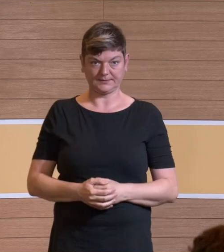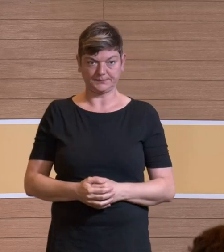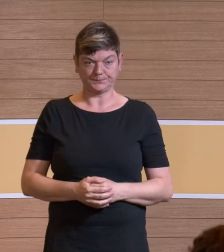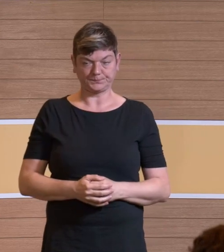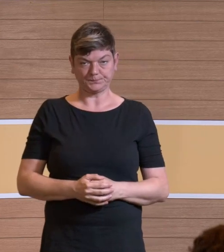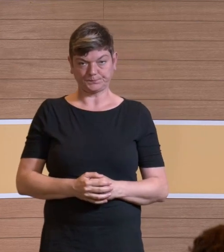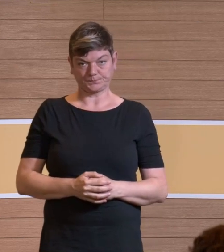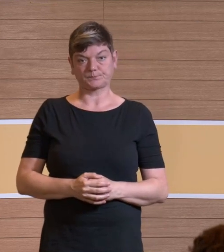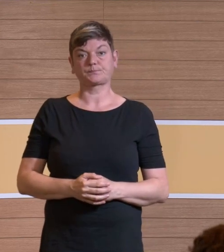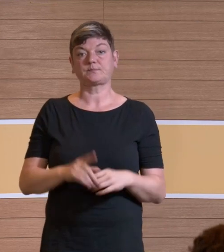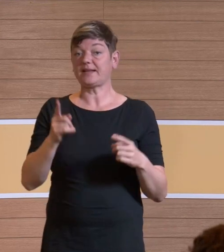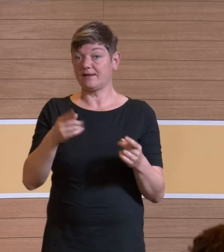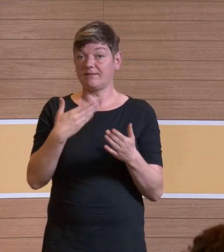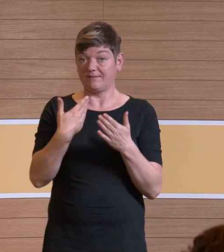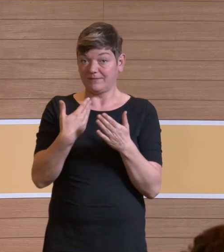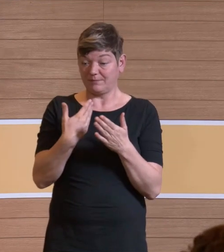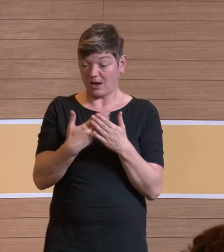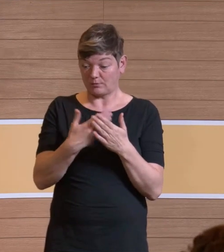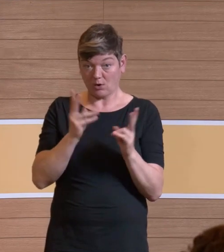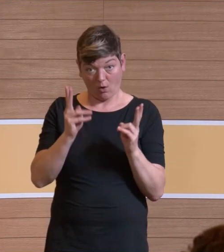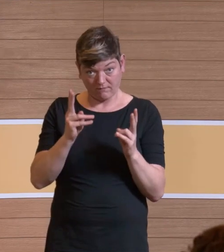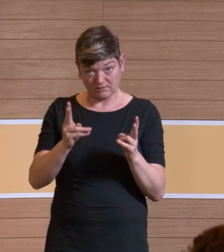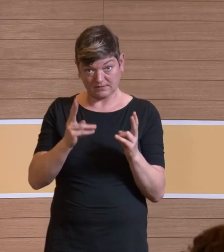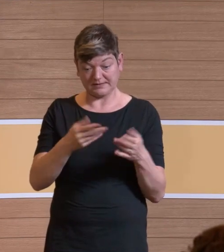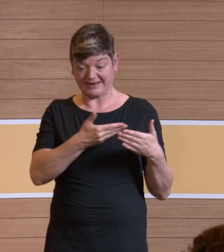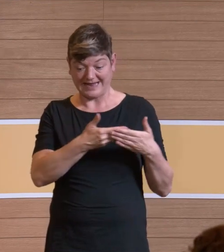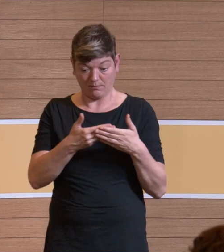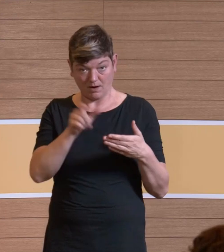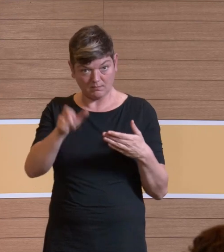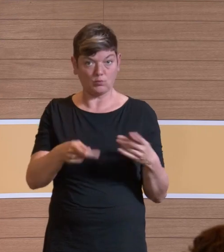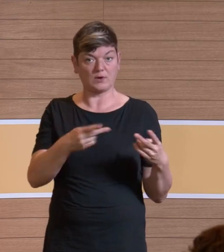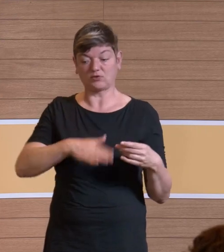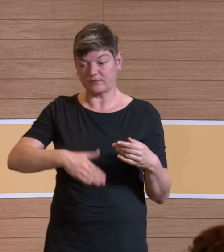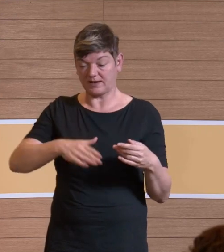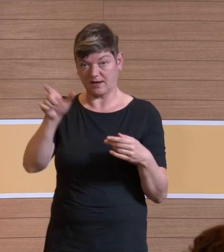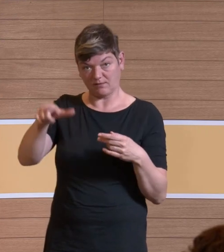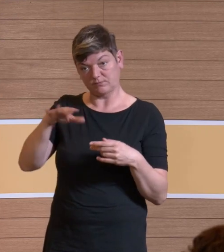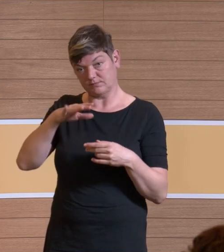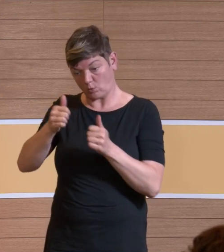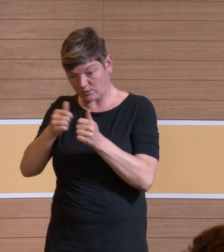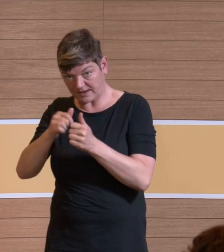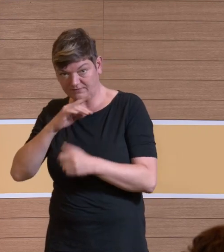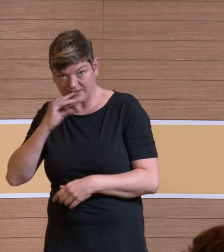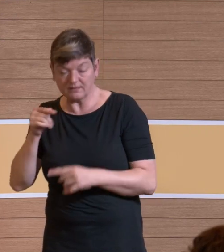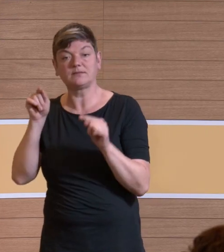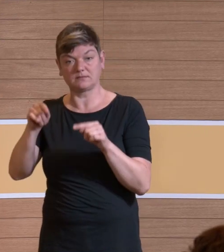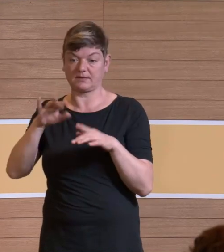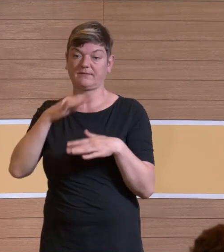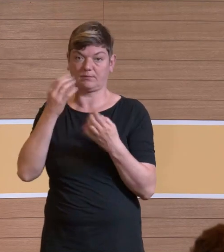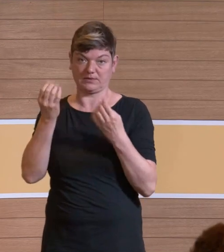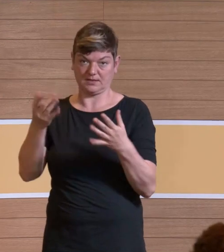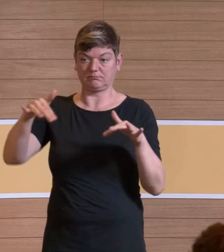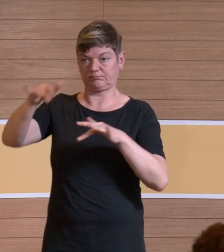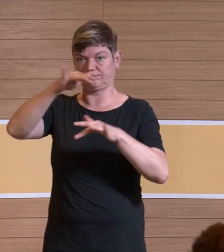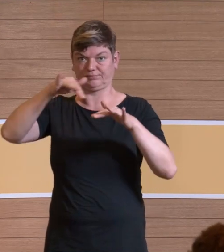das haben Sie schon, wenn Sie mit Schwangeren arbeiten. Als Hebamme zum Beispiel. Denn die Kreißsäle, in denen diese Frauen liegen, haben in der